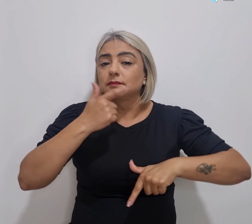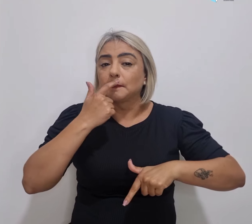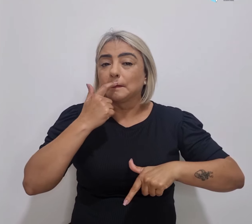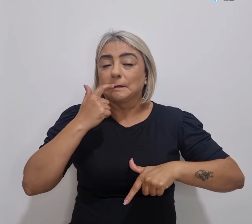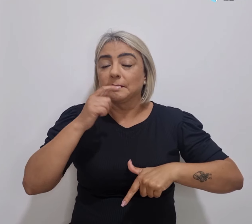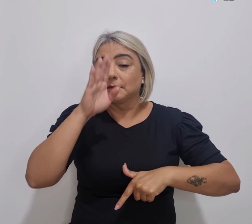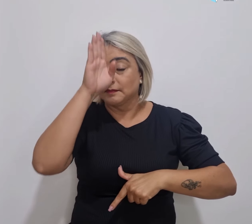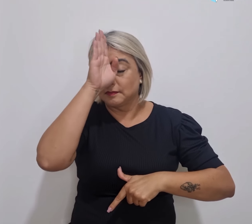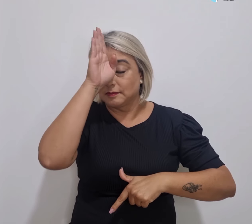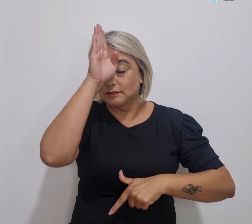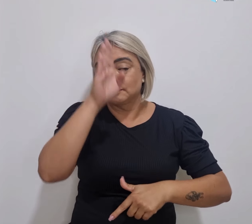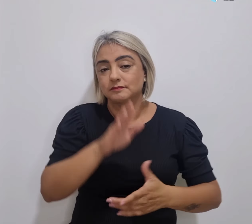prioritário. pesquisa, abandonado ou nunca